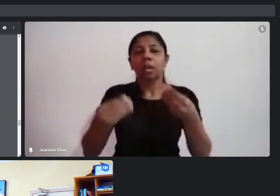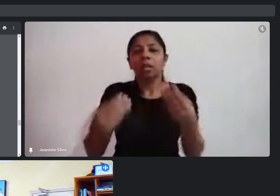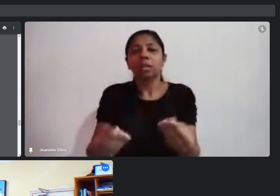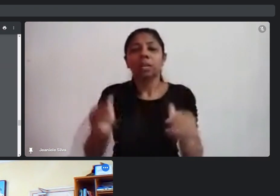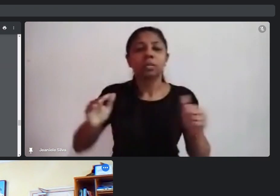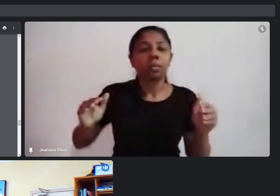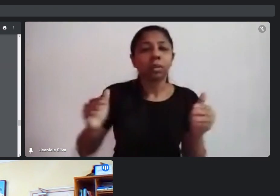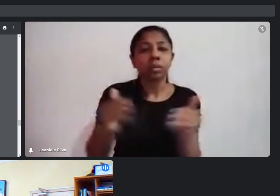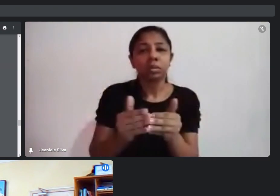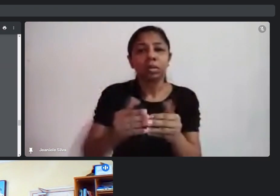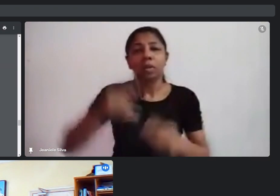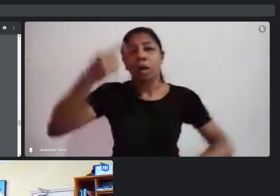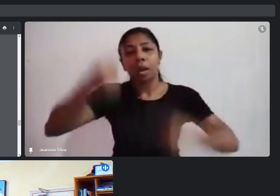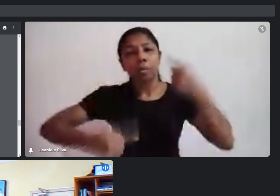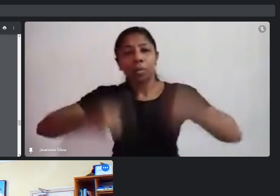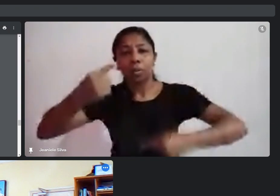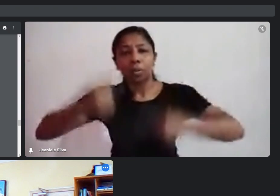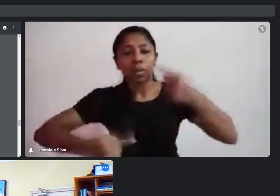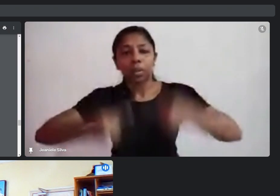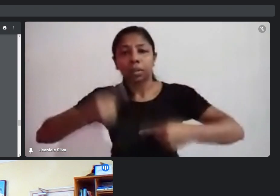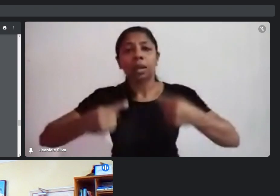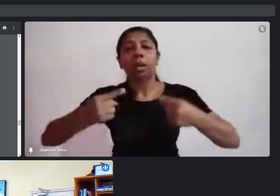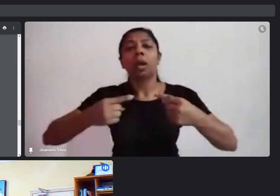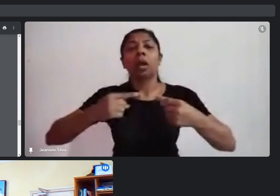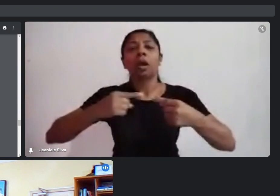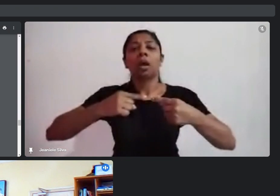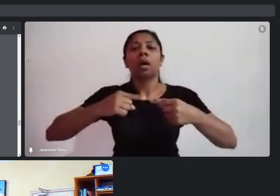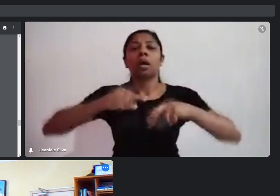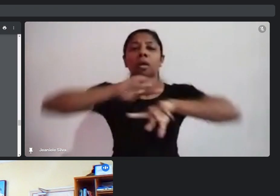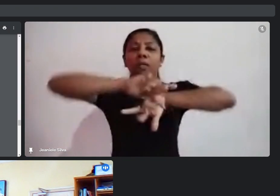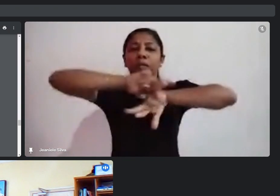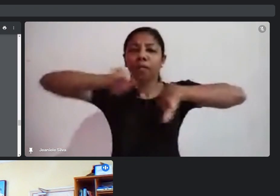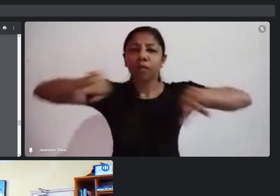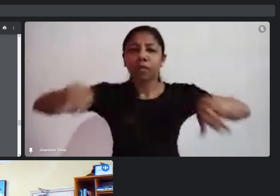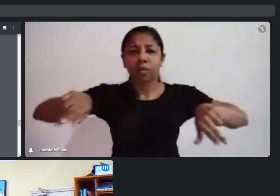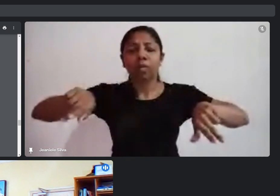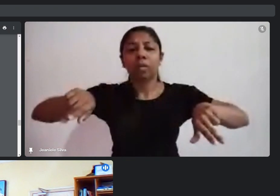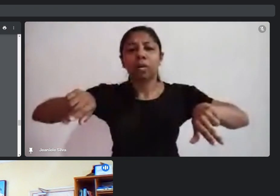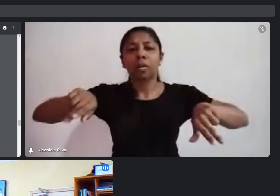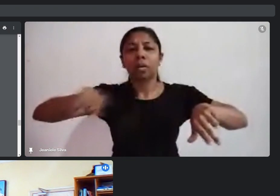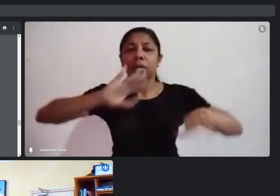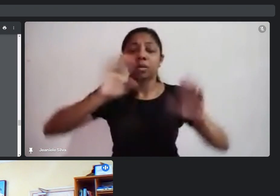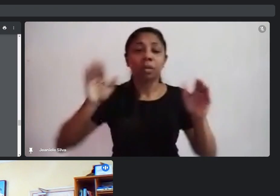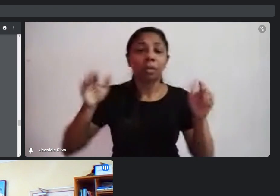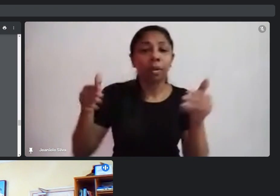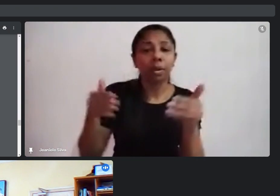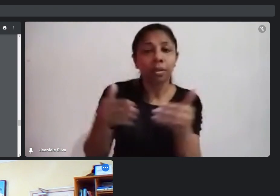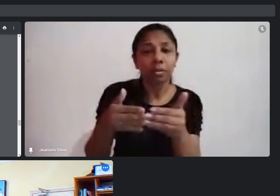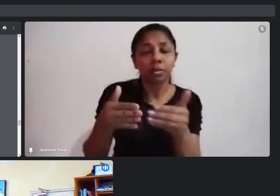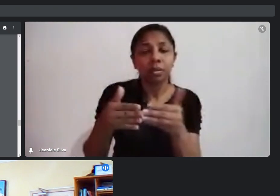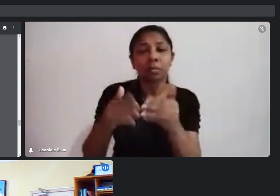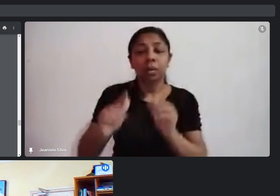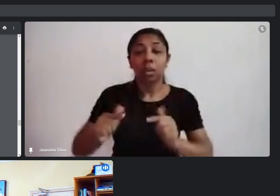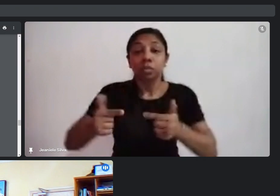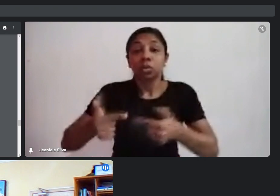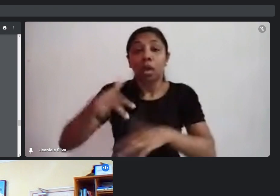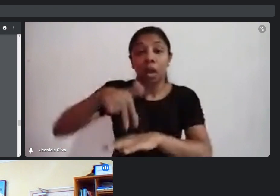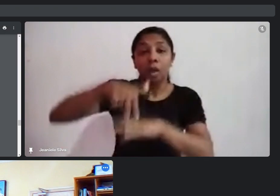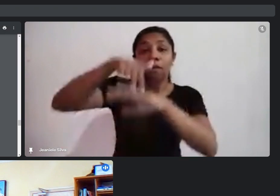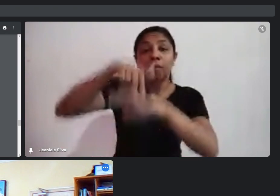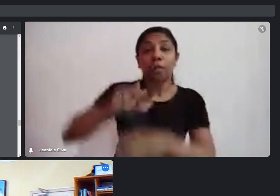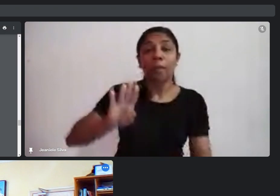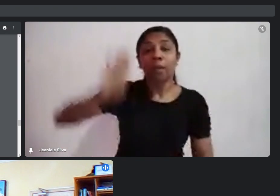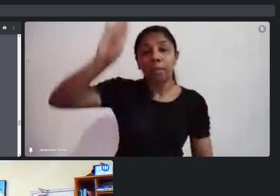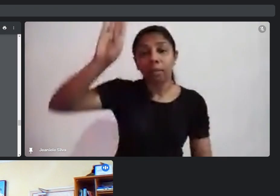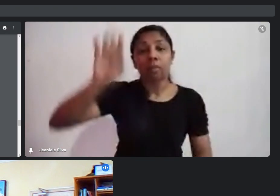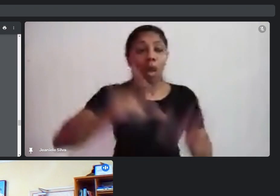políticas para a diversidade, no caso específico das ações afirmativas. Por exemplo, a lei diz